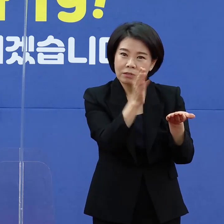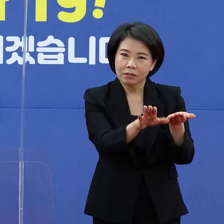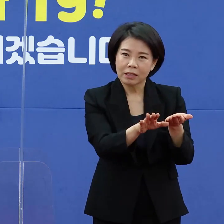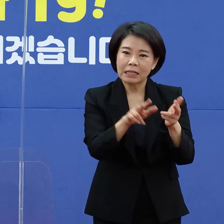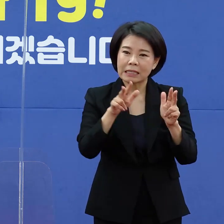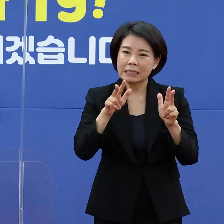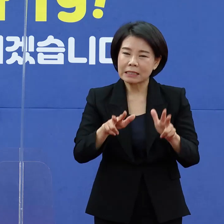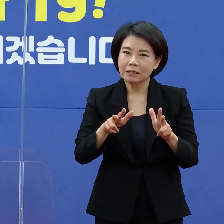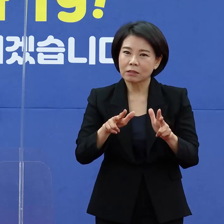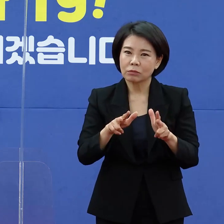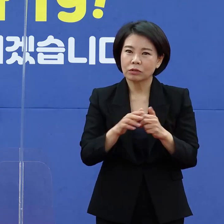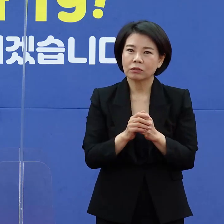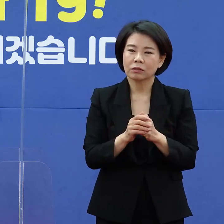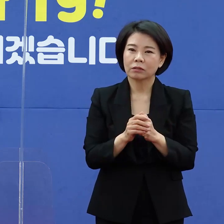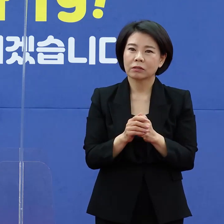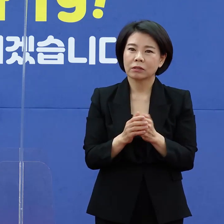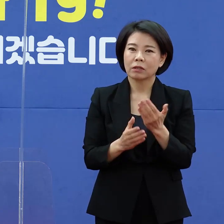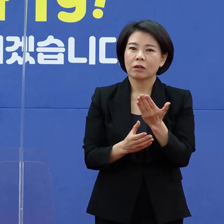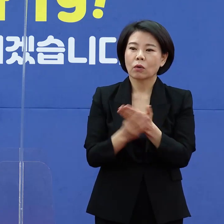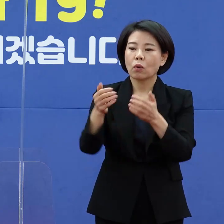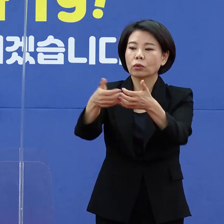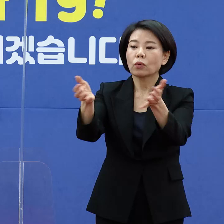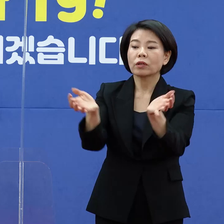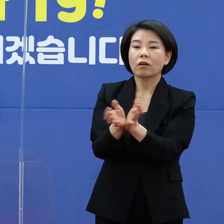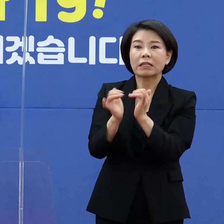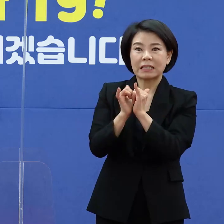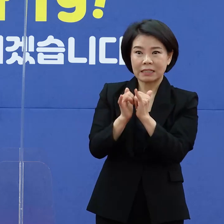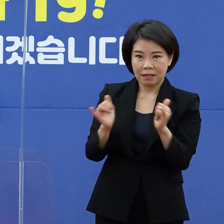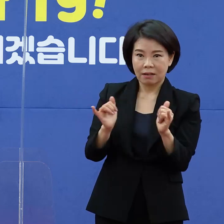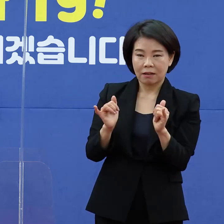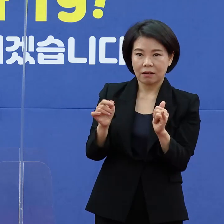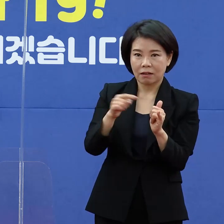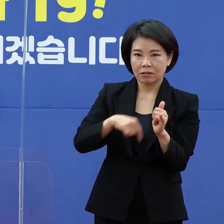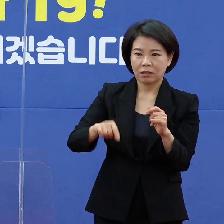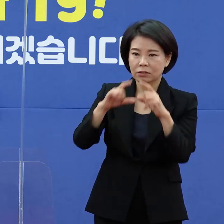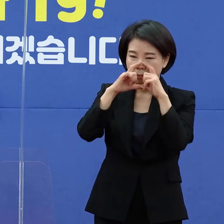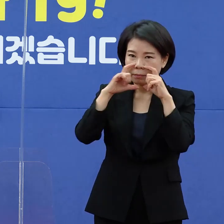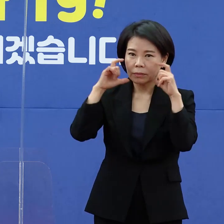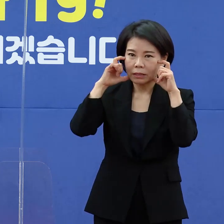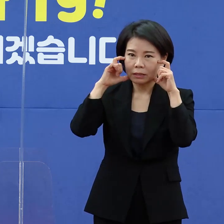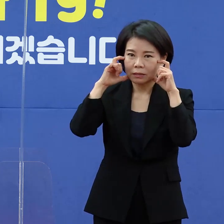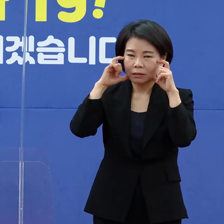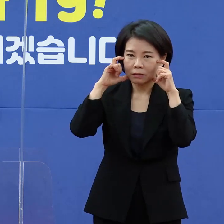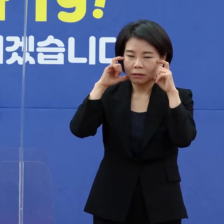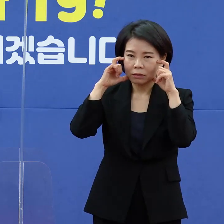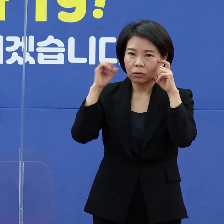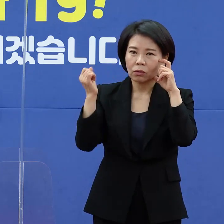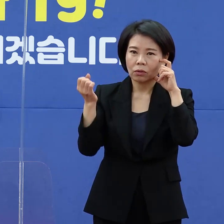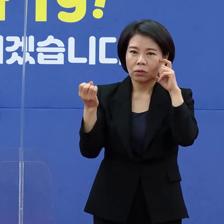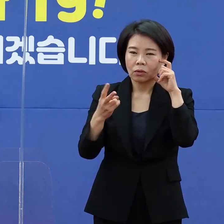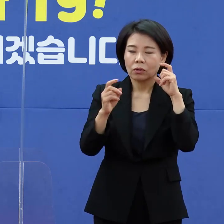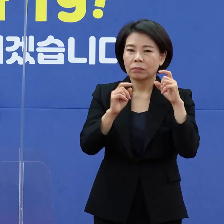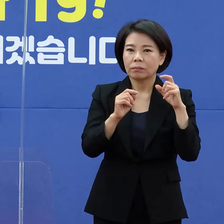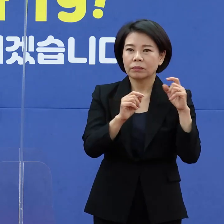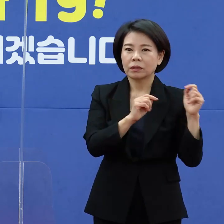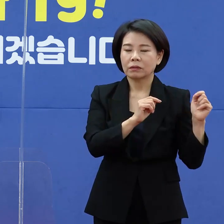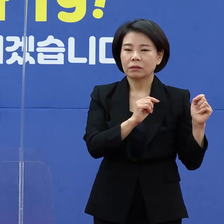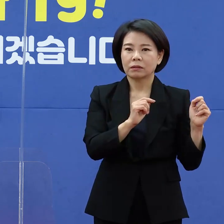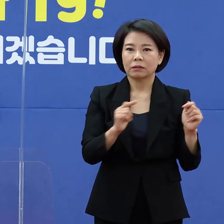공동 격리자들도 마스크 착용 등 이렇게